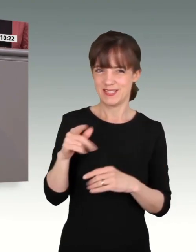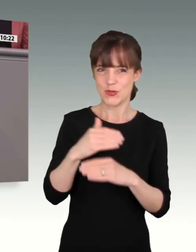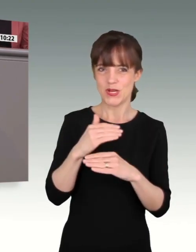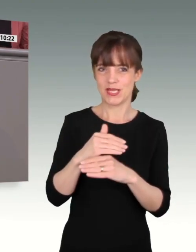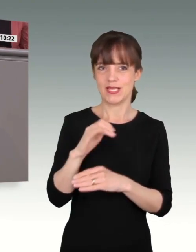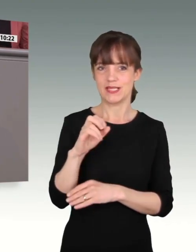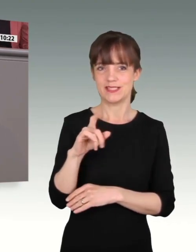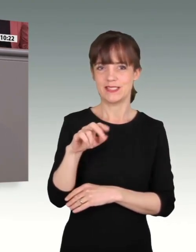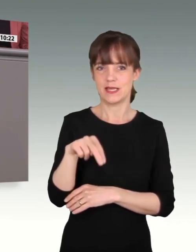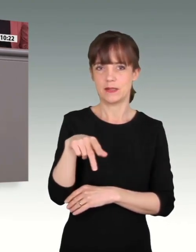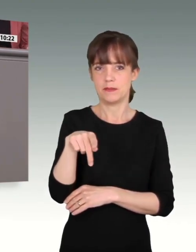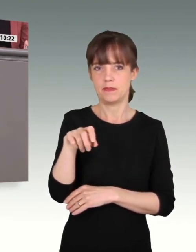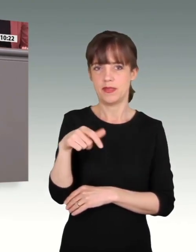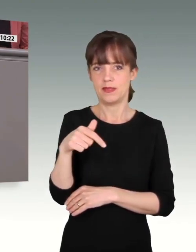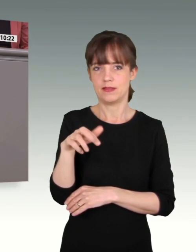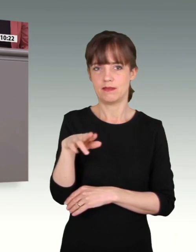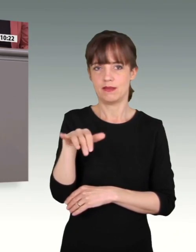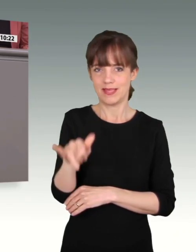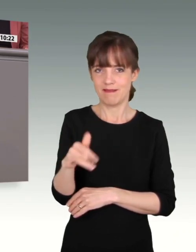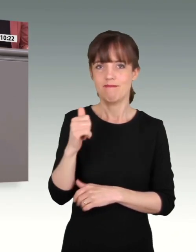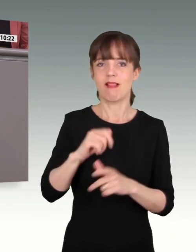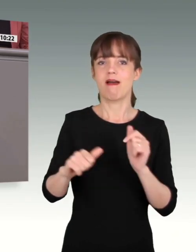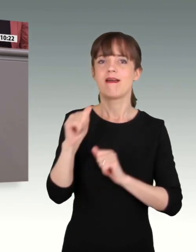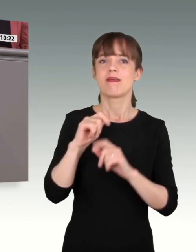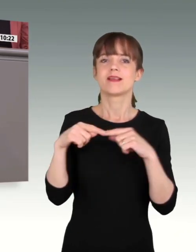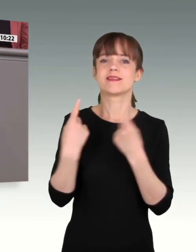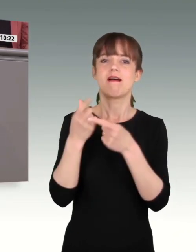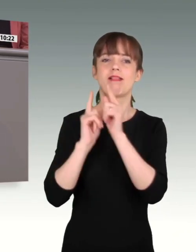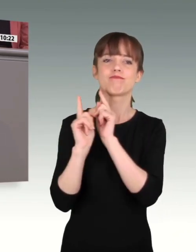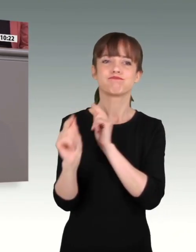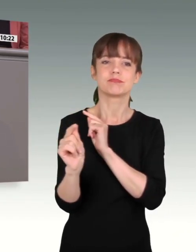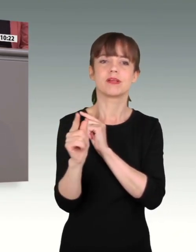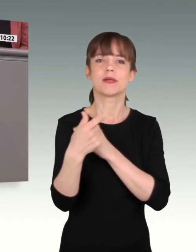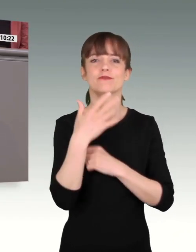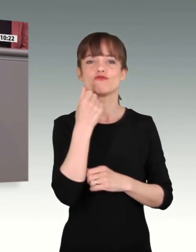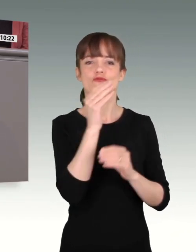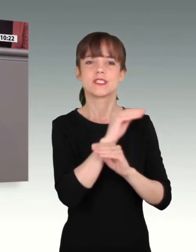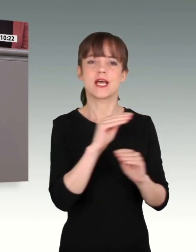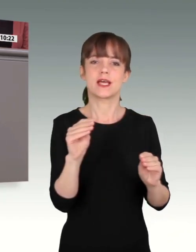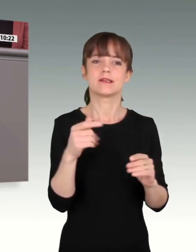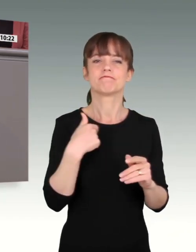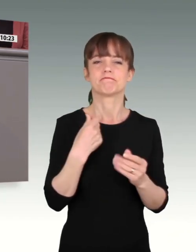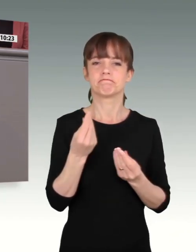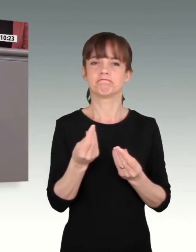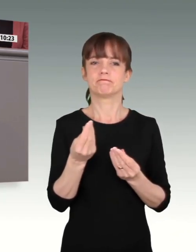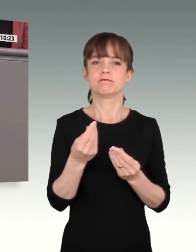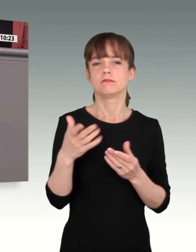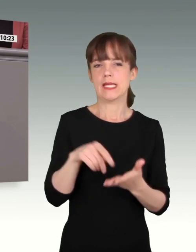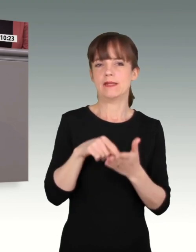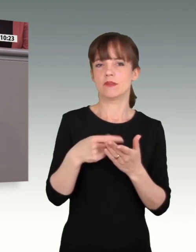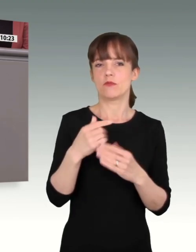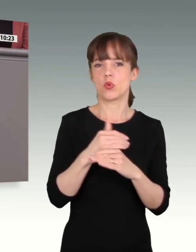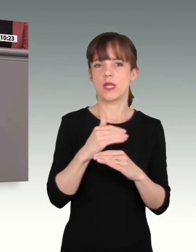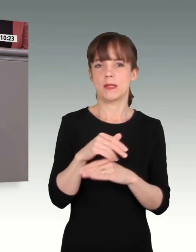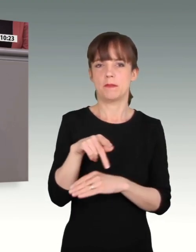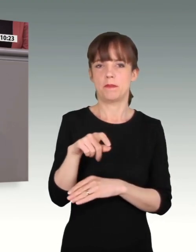Sehr geehrte Frau Wehrbeauftragte, vielen herzlichen Dank für Ihren 63. Bericht. Nicht Ihren, sondern